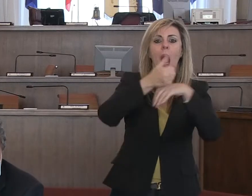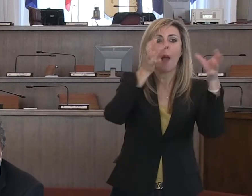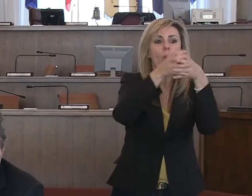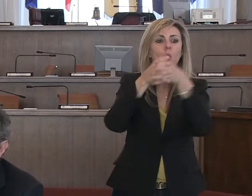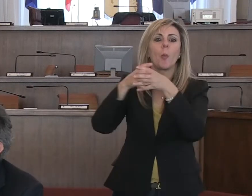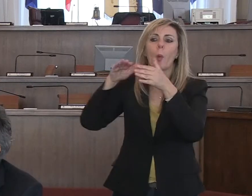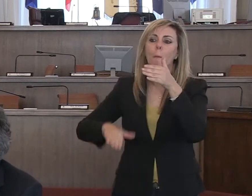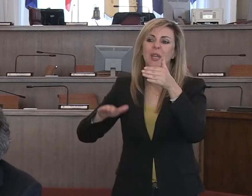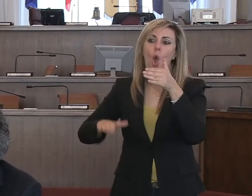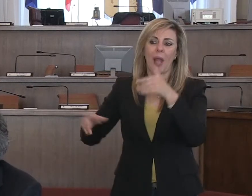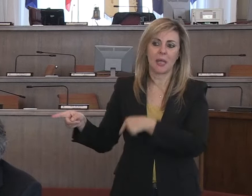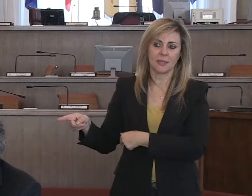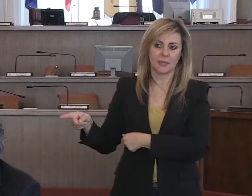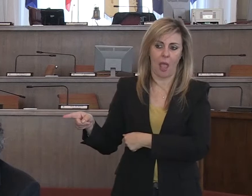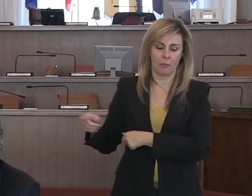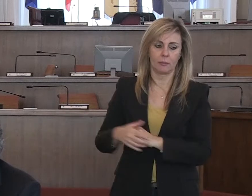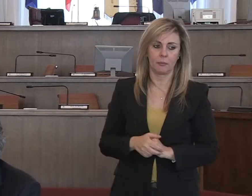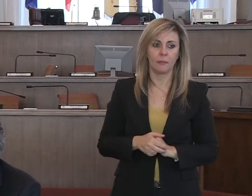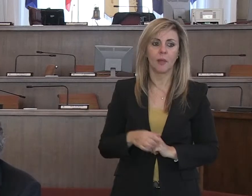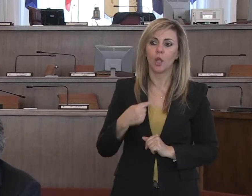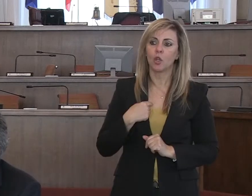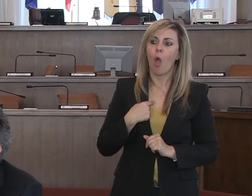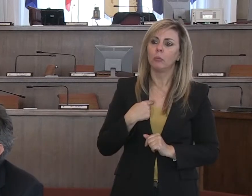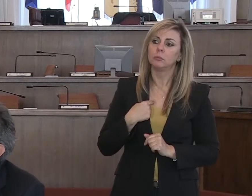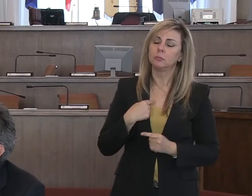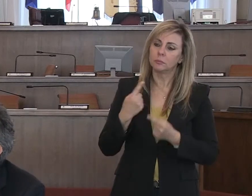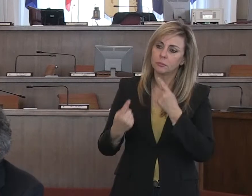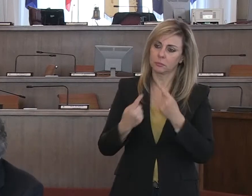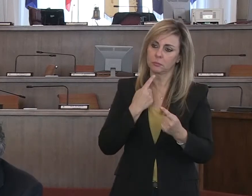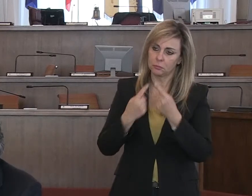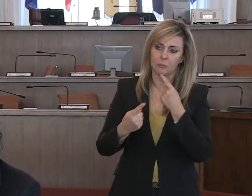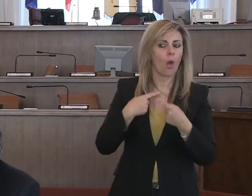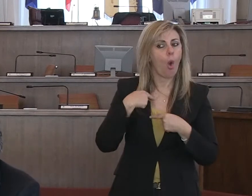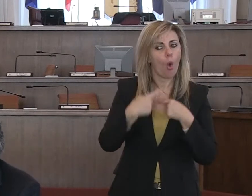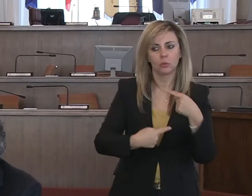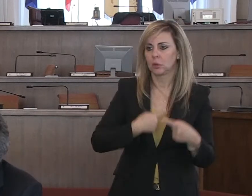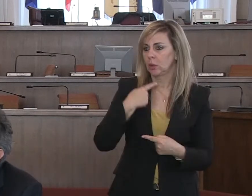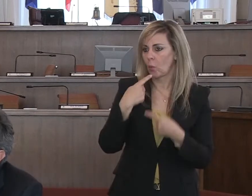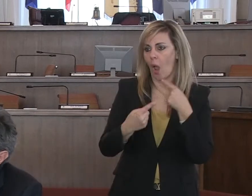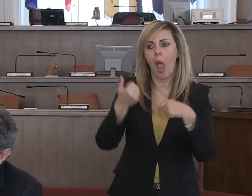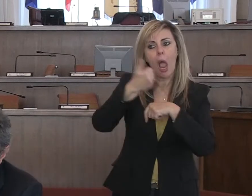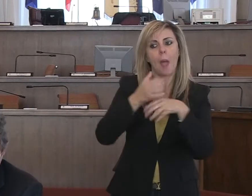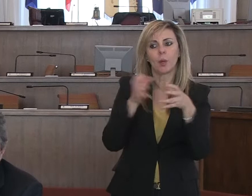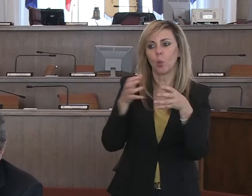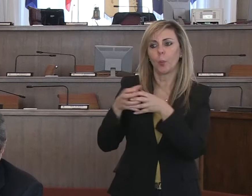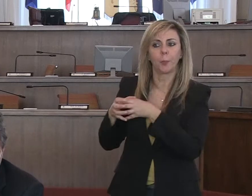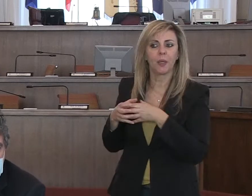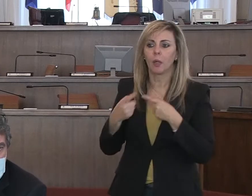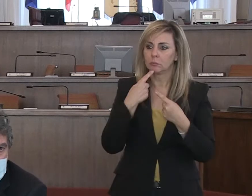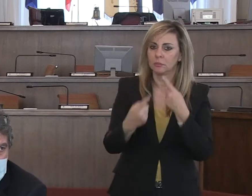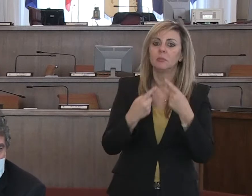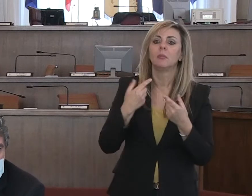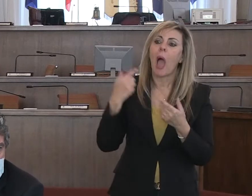minoranza con i quali l'interlocuzione è comunque costante, attendiamo anche da loro delle proposte e delle